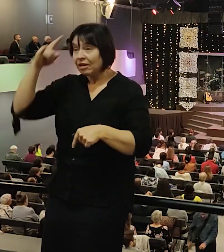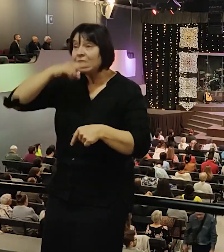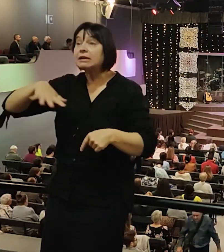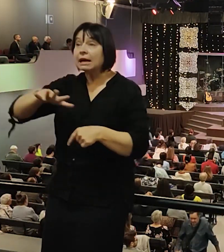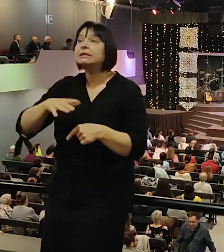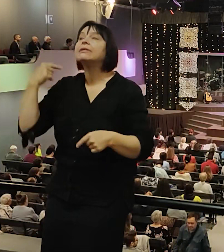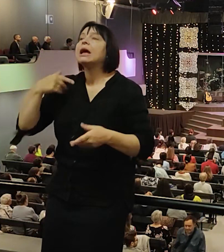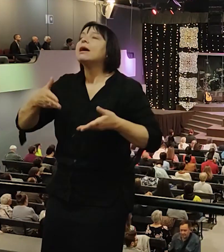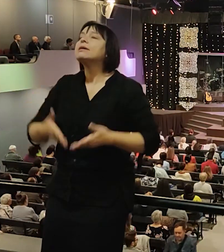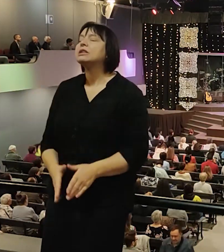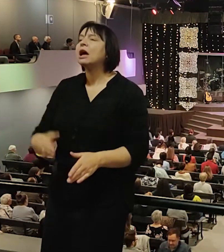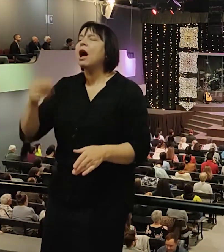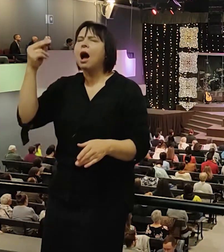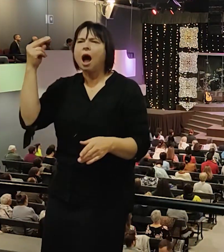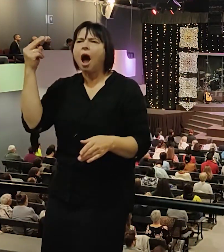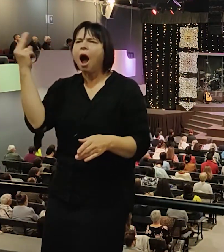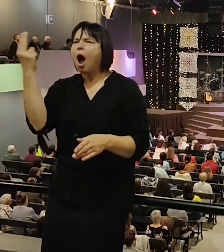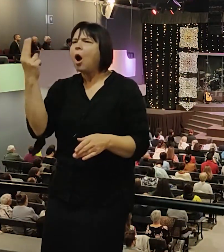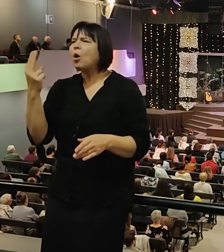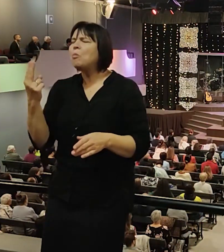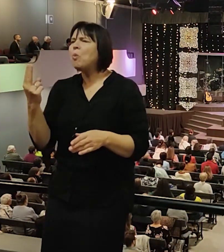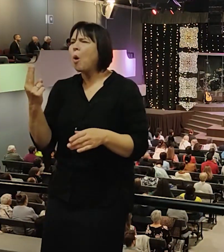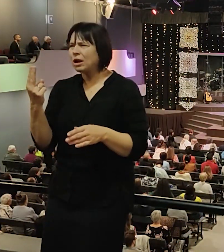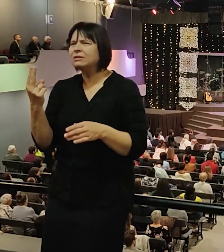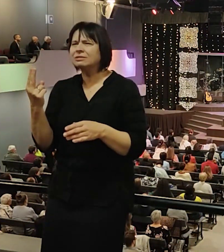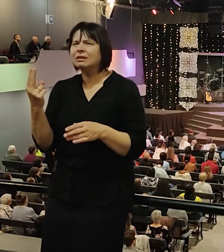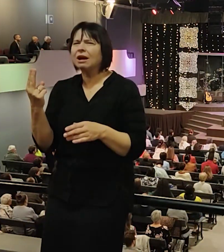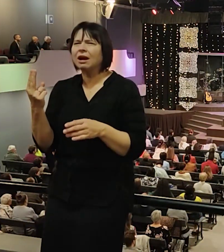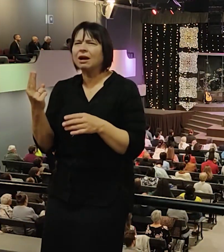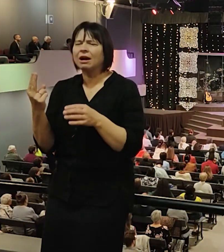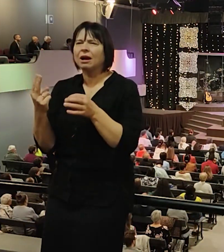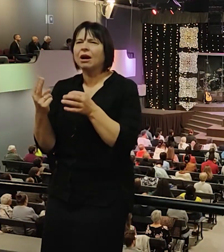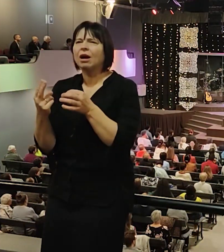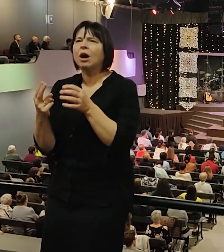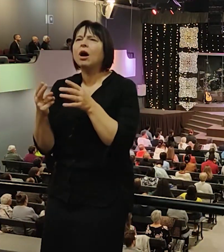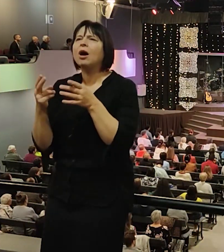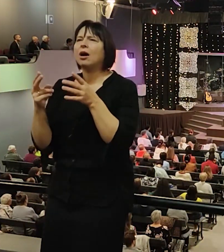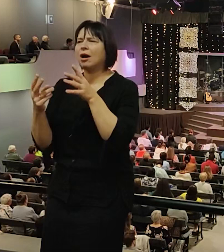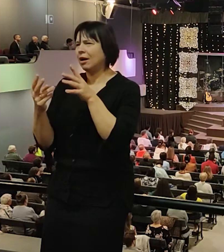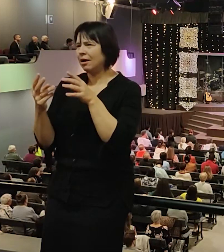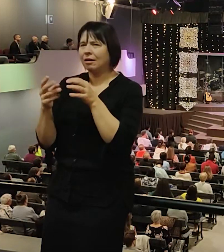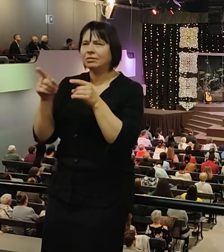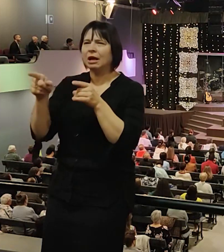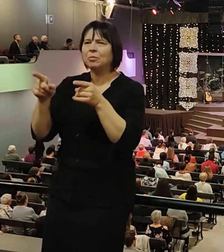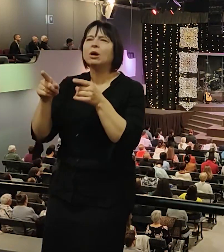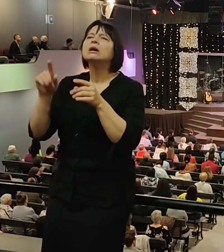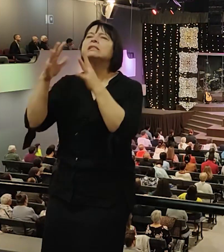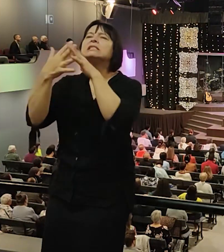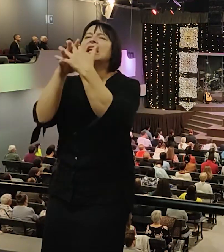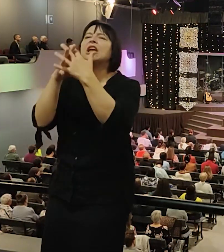около Акмолинска, сейчас Астана, в деревне Кручи, а вырос в Джамбуле. Мы там